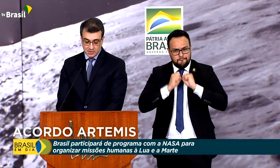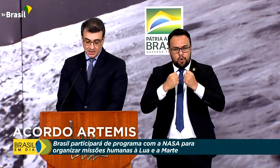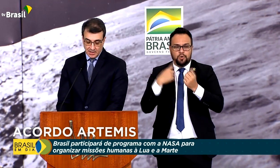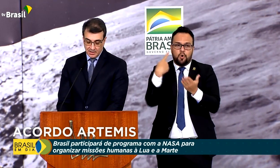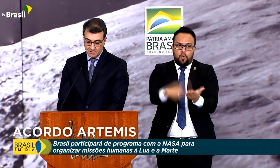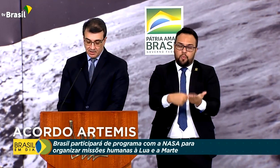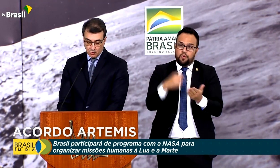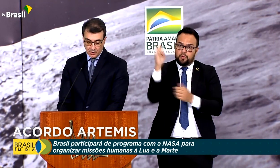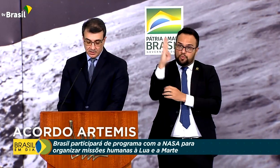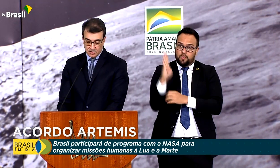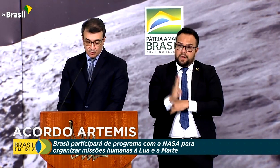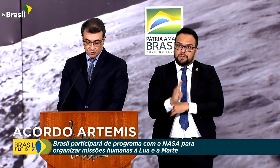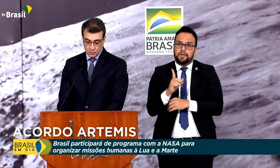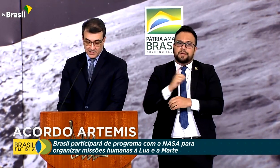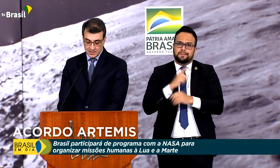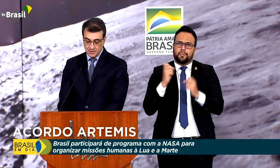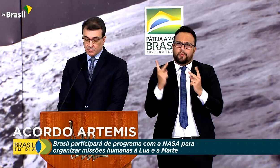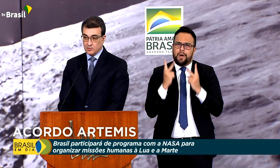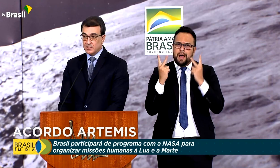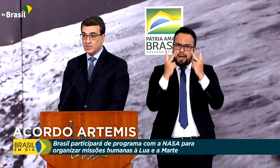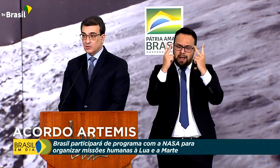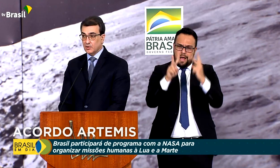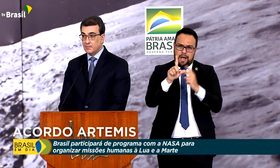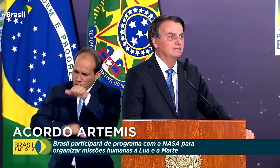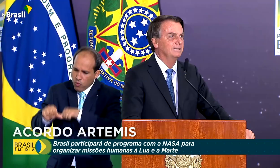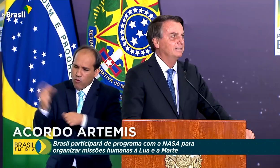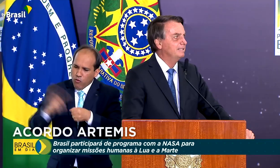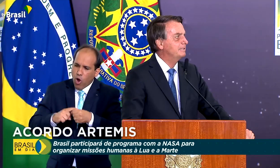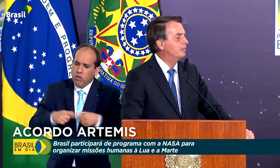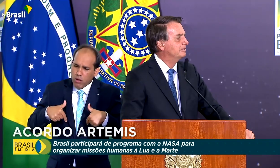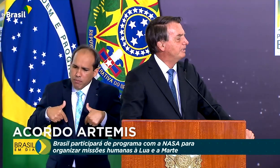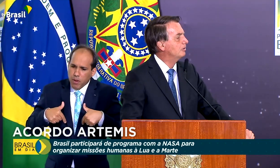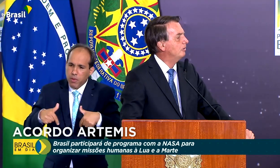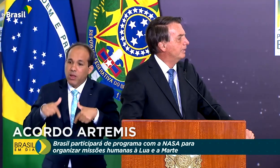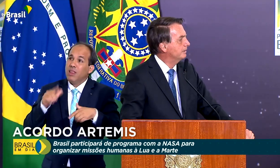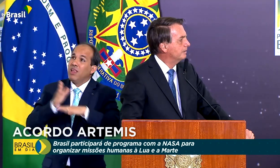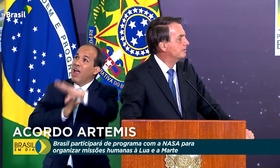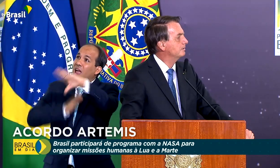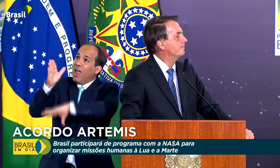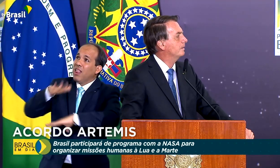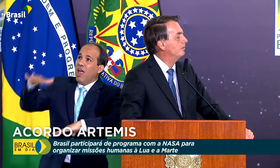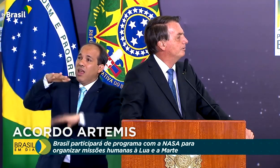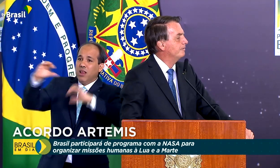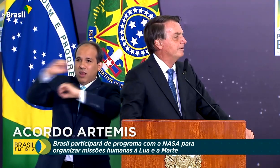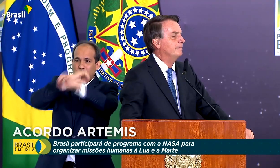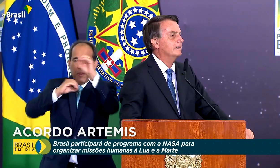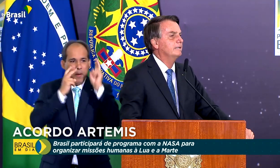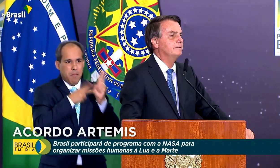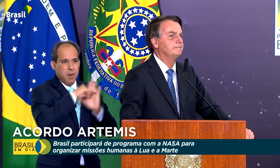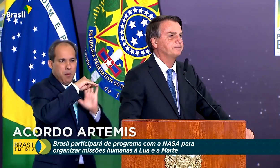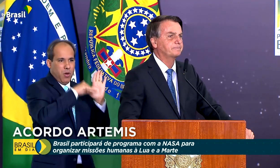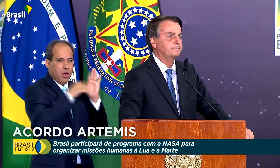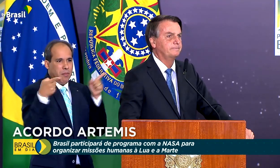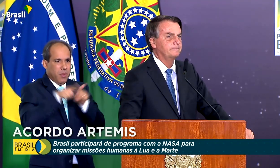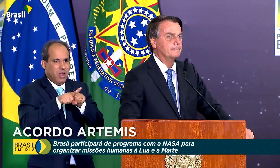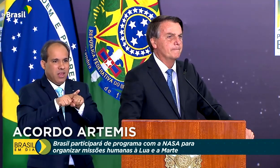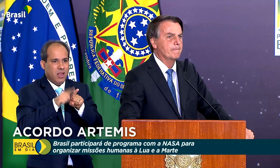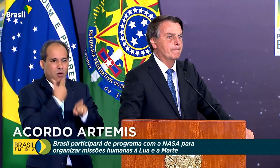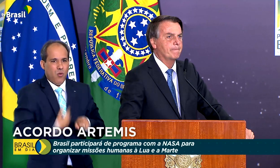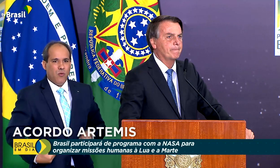princípios e valores de usos pacíficos do exterior. Esse projeto, ao qual agradeço ao governo americano,